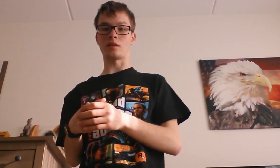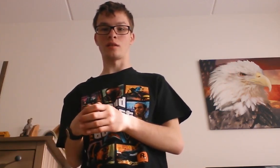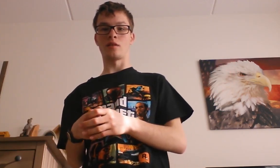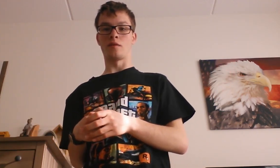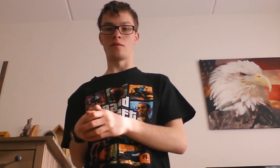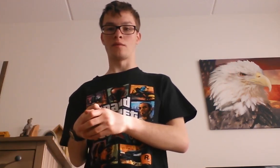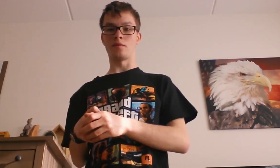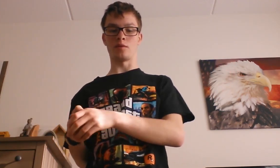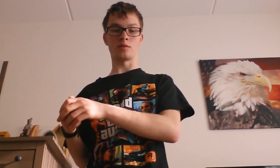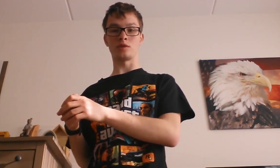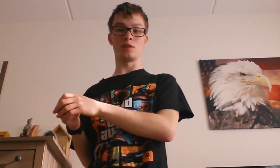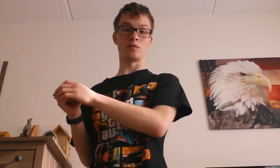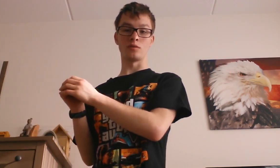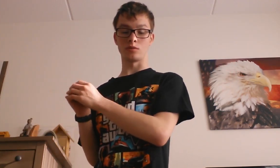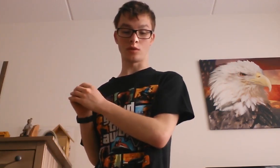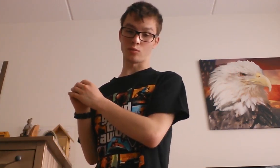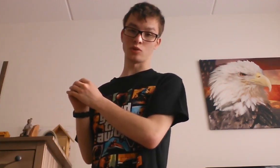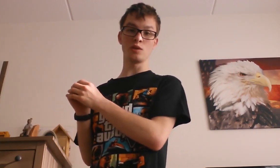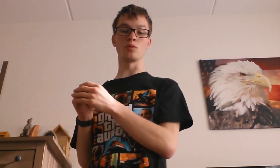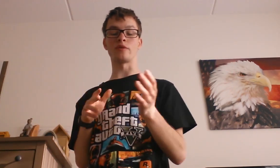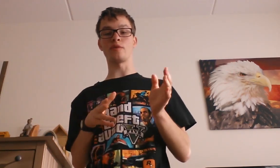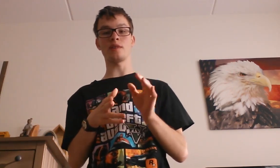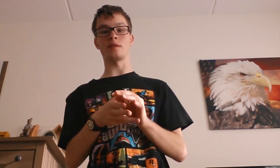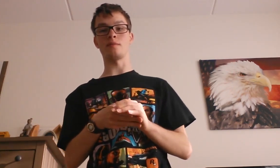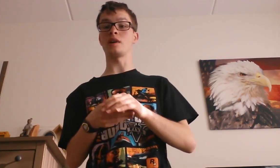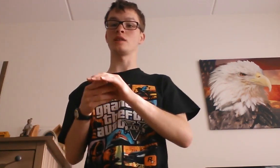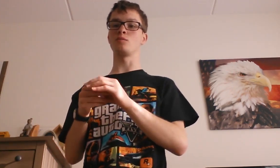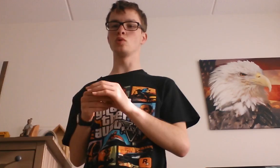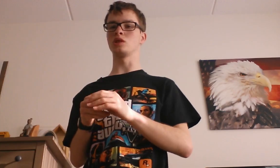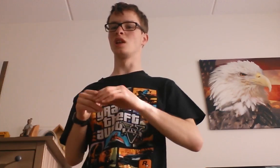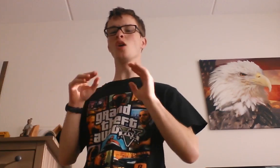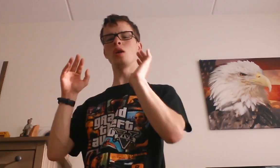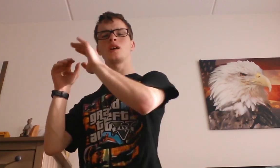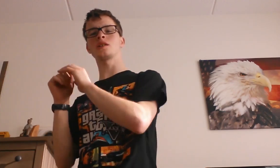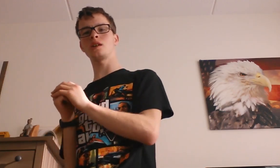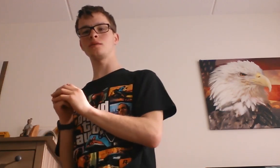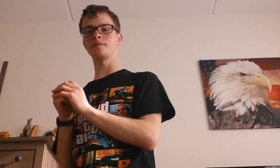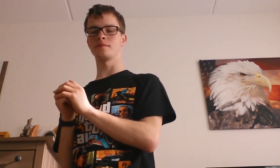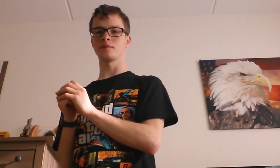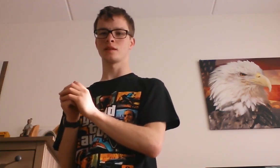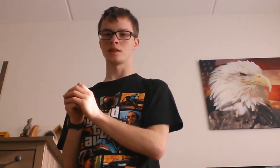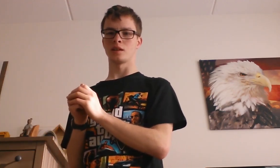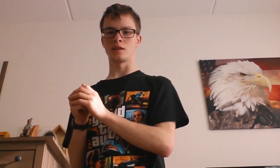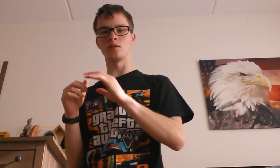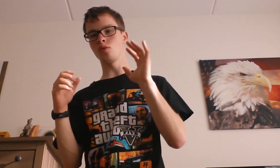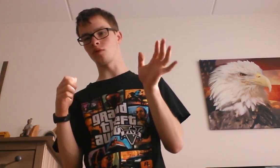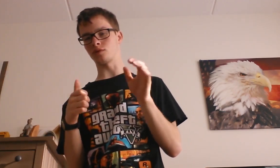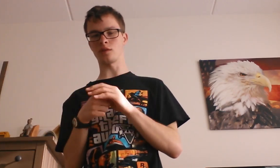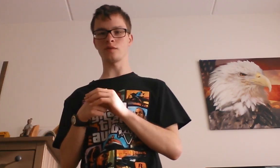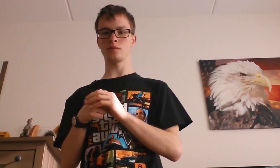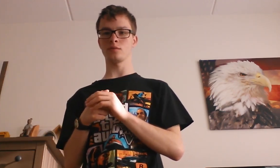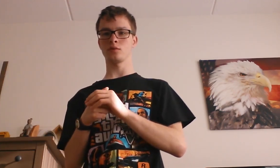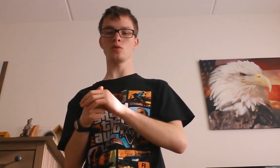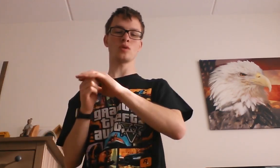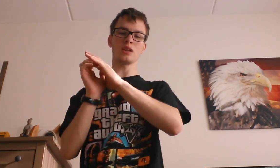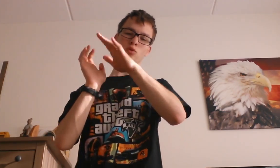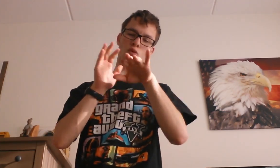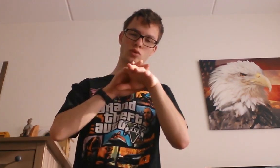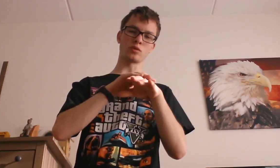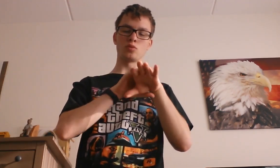die moeten we winnen. Maar die moeders die heel lang zijn, die hoeven tanden. Je hebt toch de